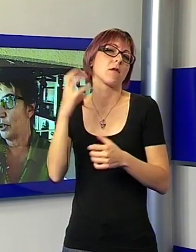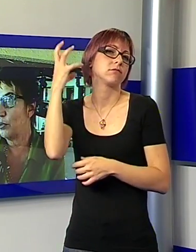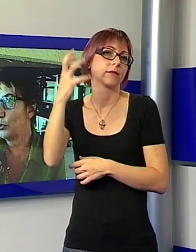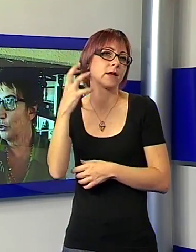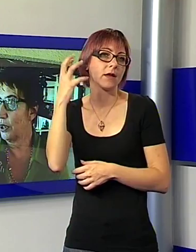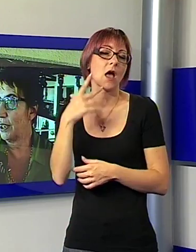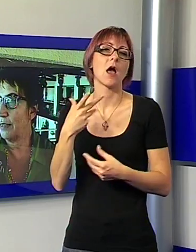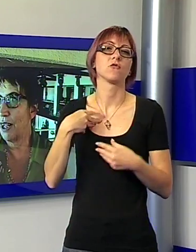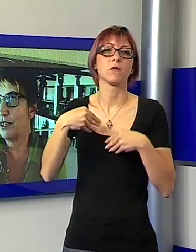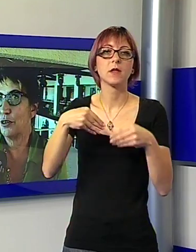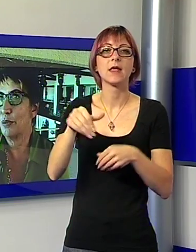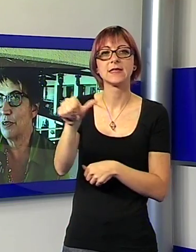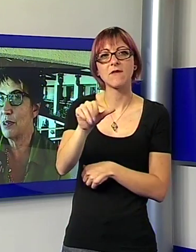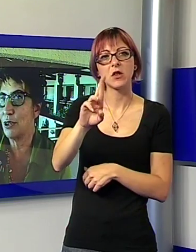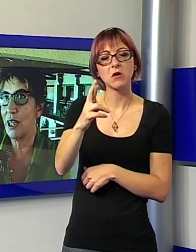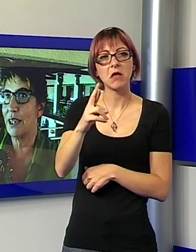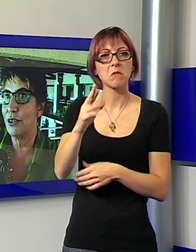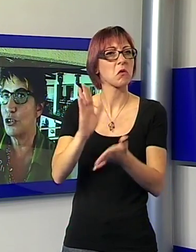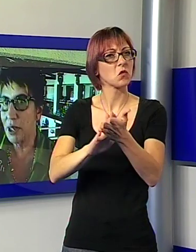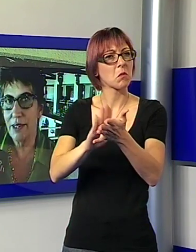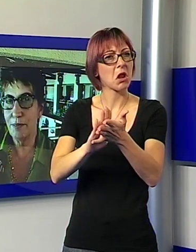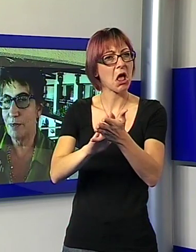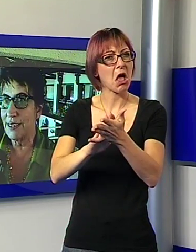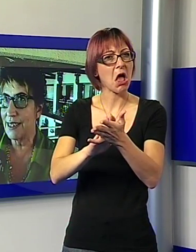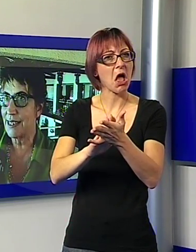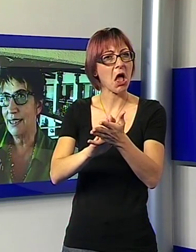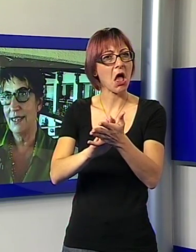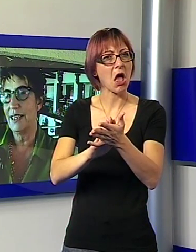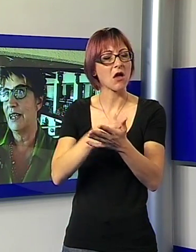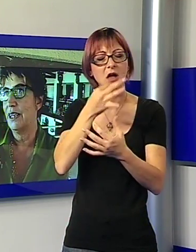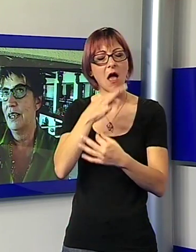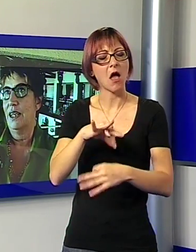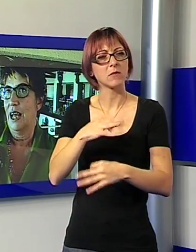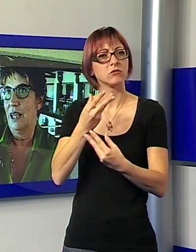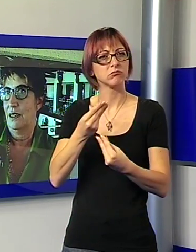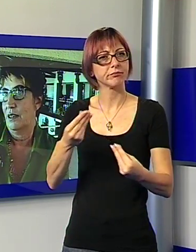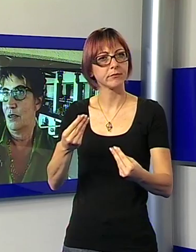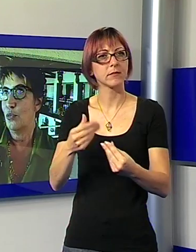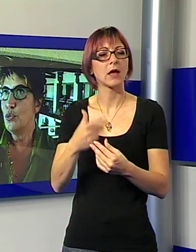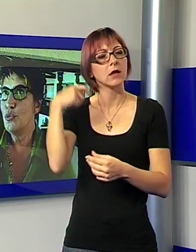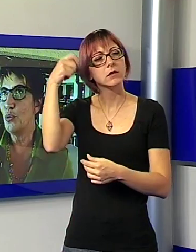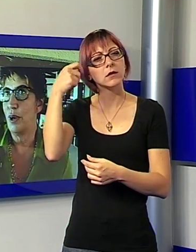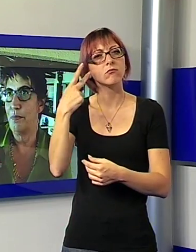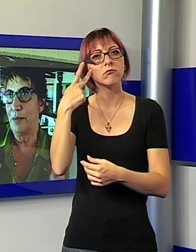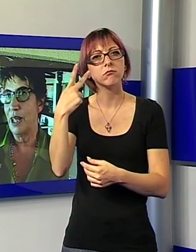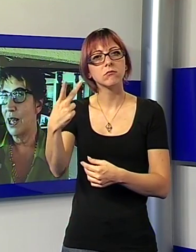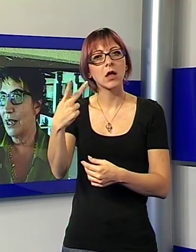Raimondo è un altro brevissimo talento. Insomma, è interessante andare a comunque premiare